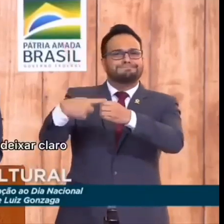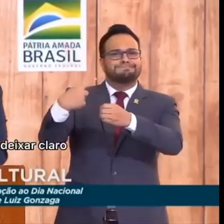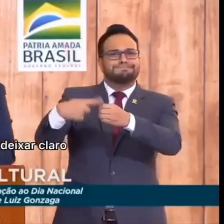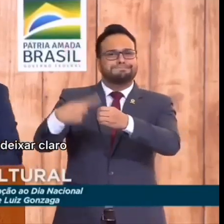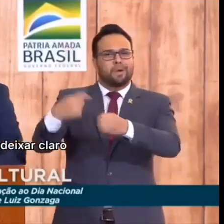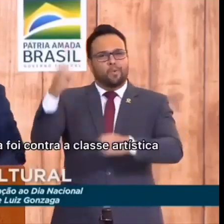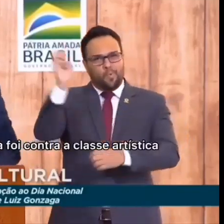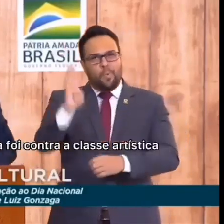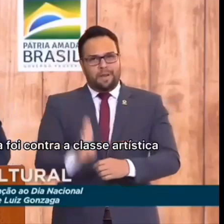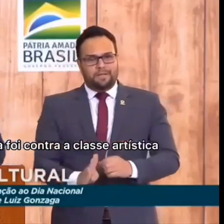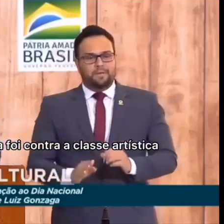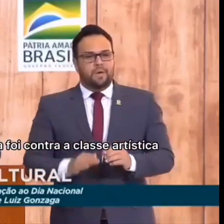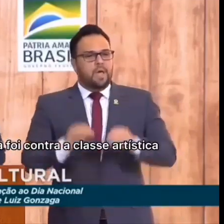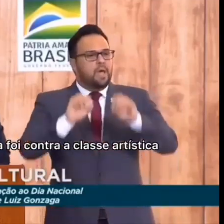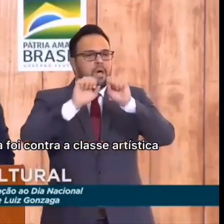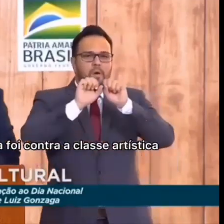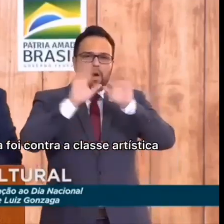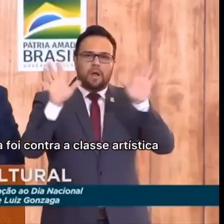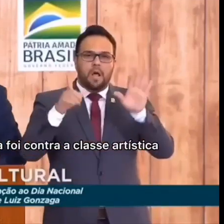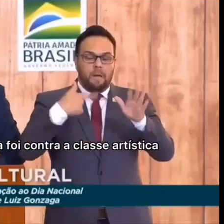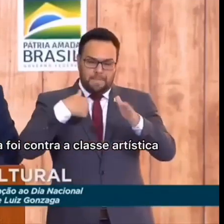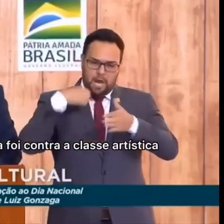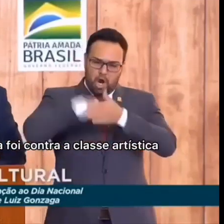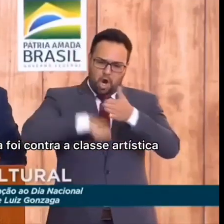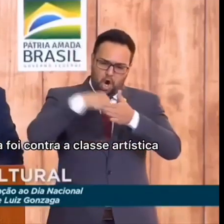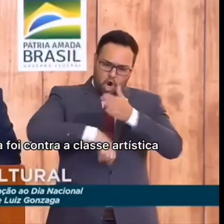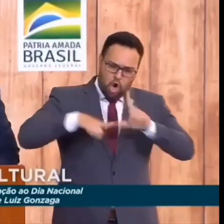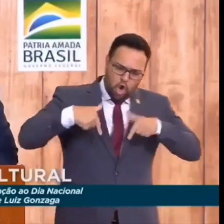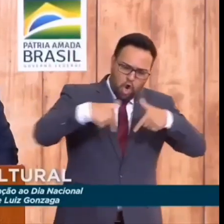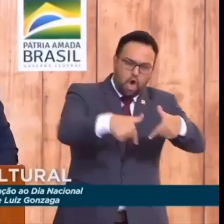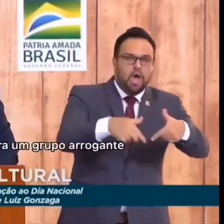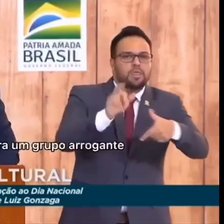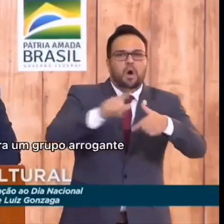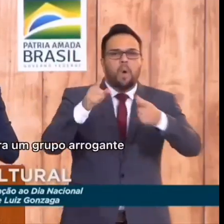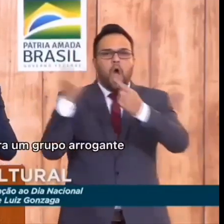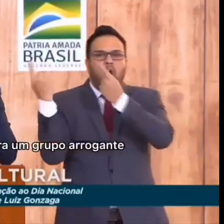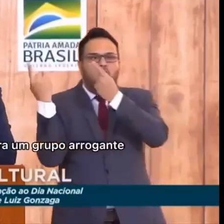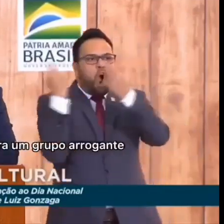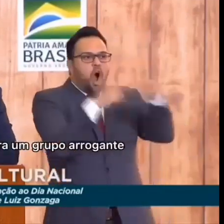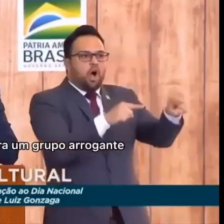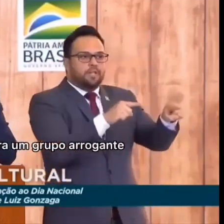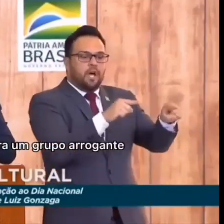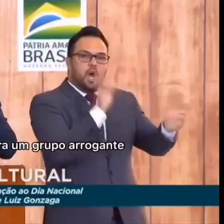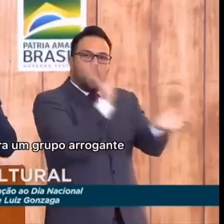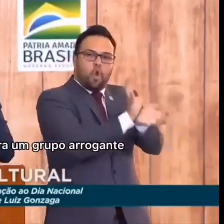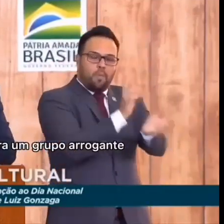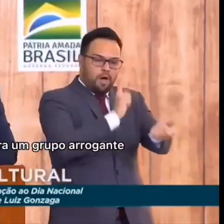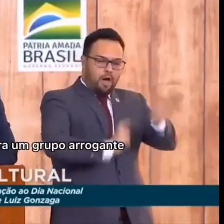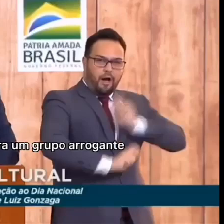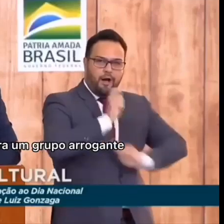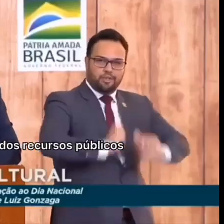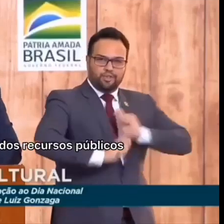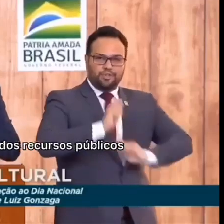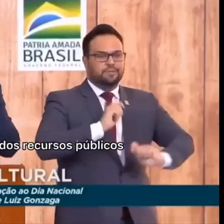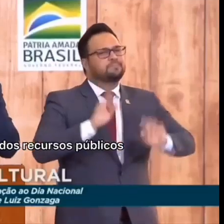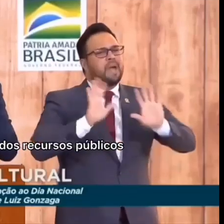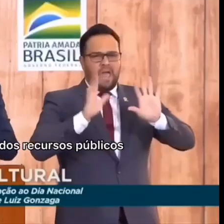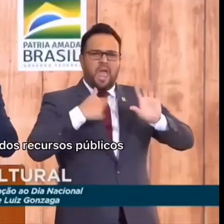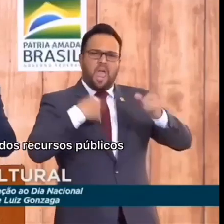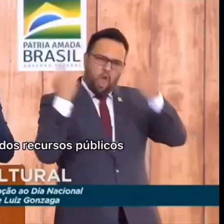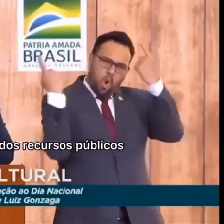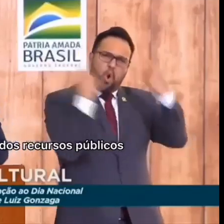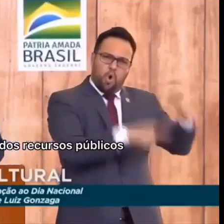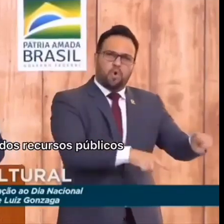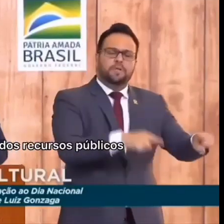Quero deixar claro que a minha luta nunca foi contra a classe artística, eu luto sim contra um grupo arrogante que se